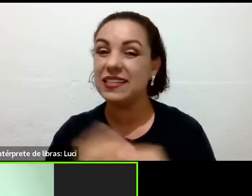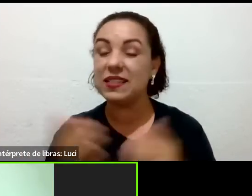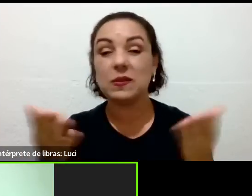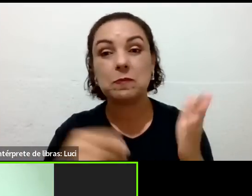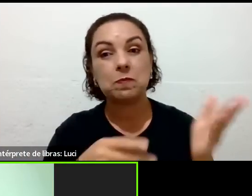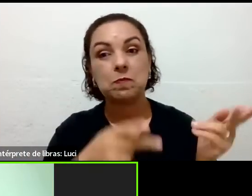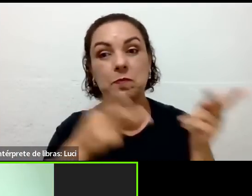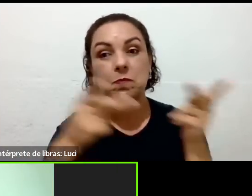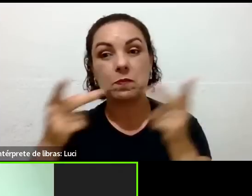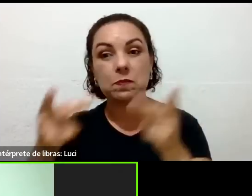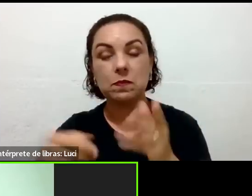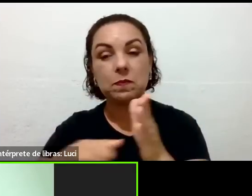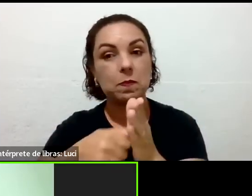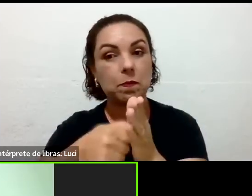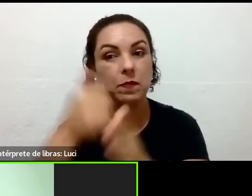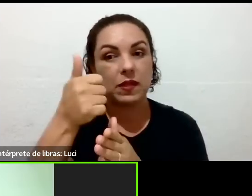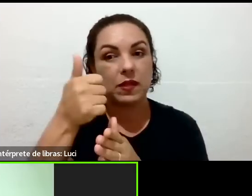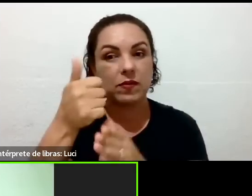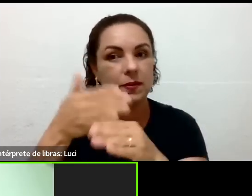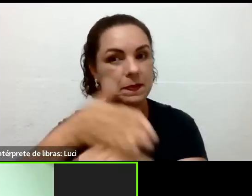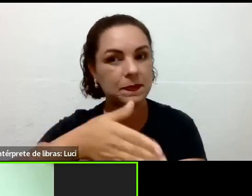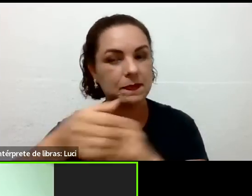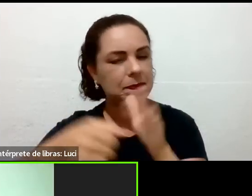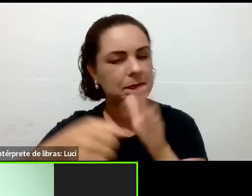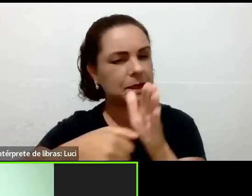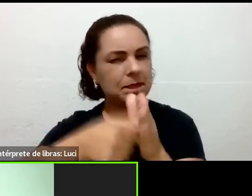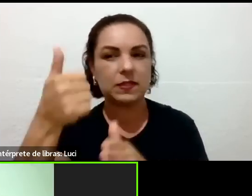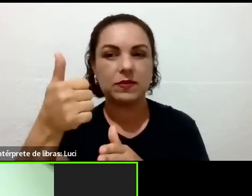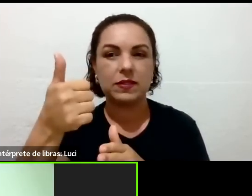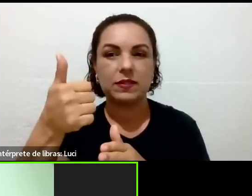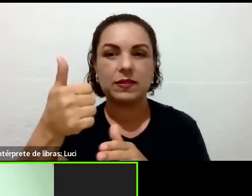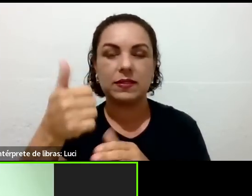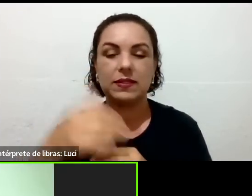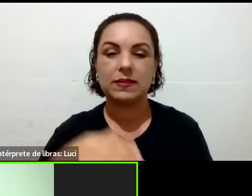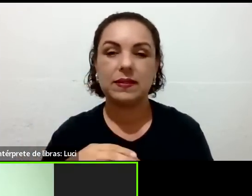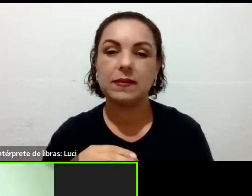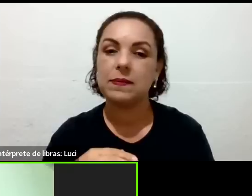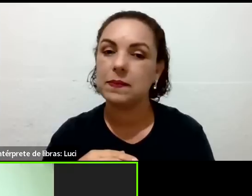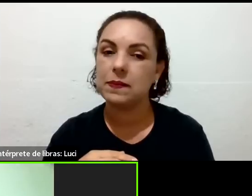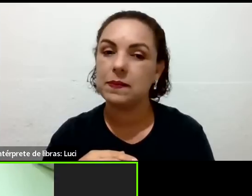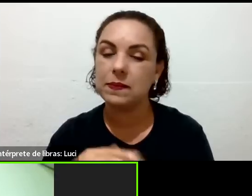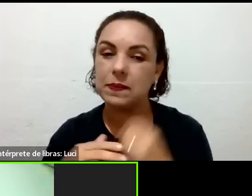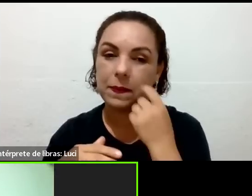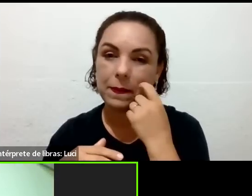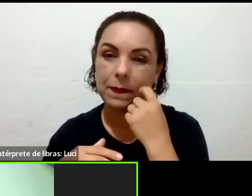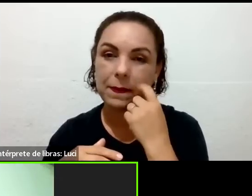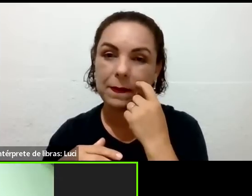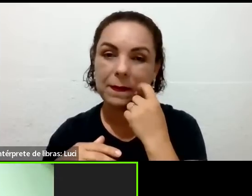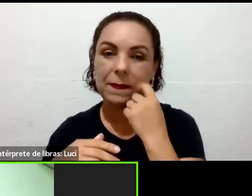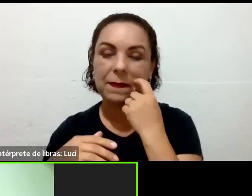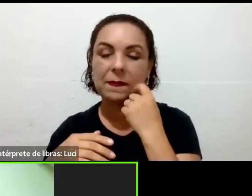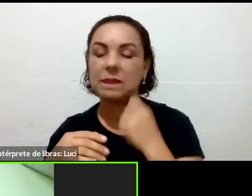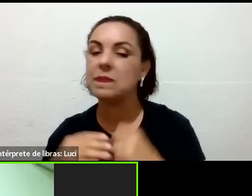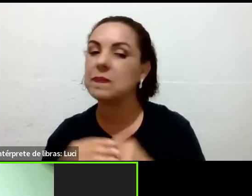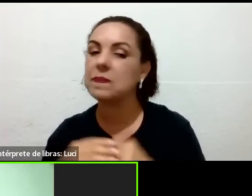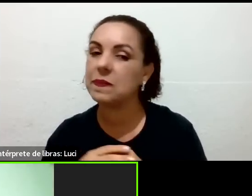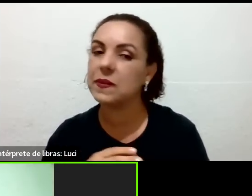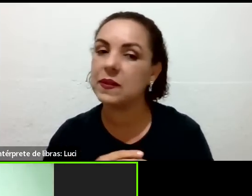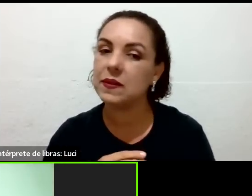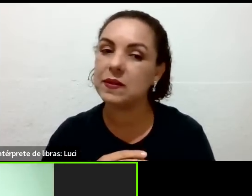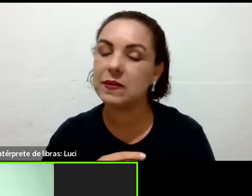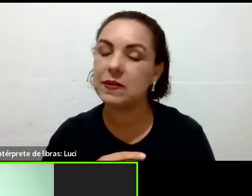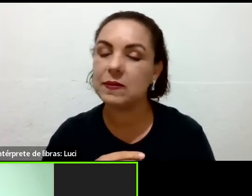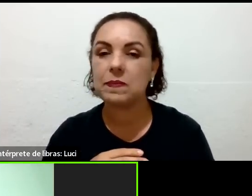assisti, né, a palestra, saí sua palestra e me chamou muita atenção com relação à